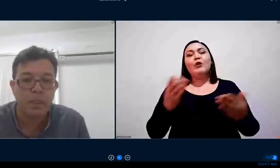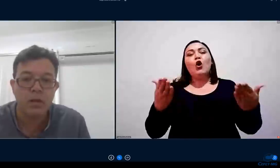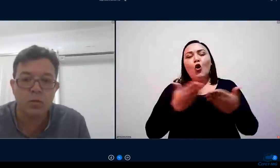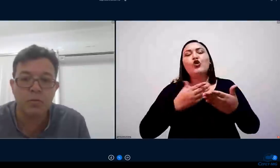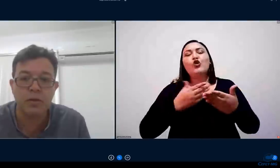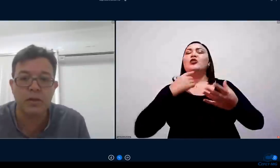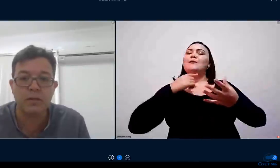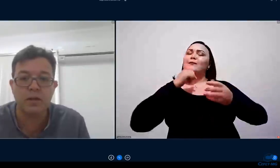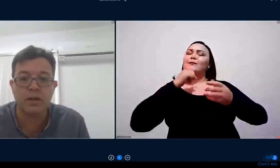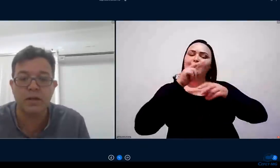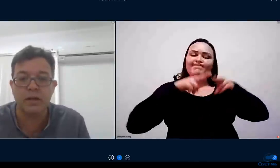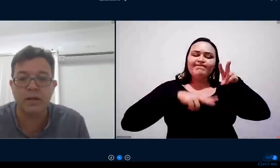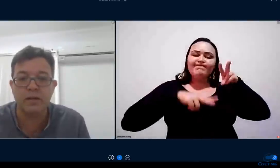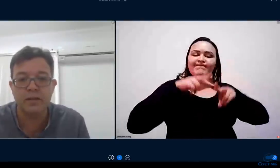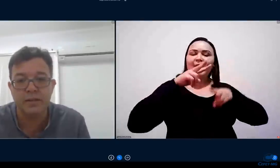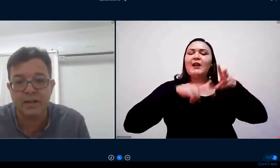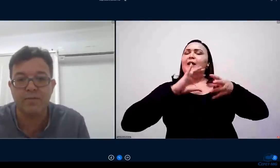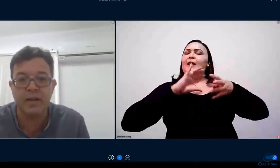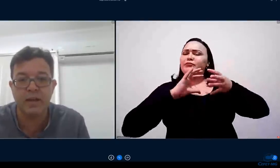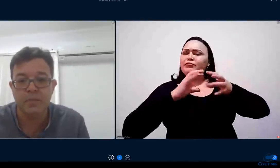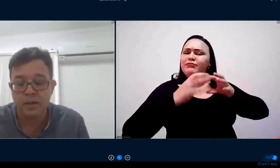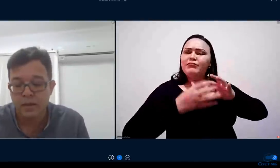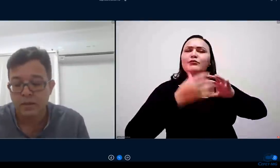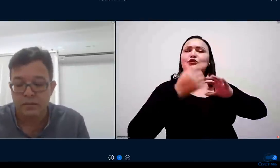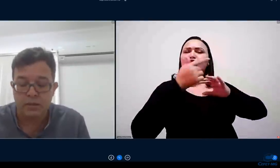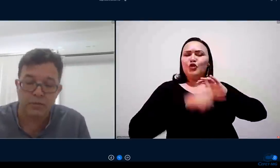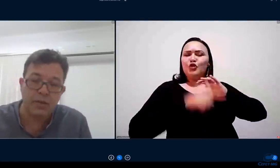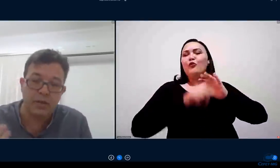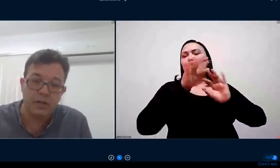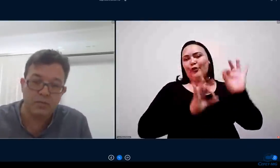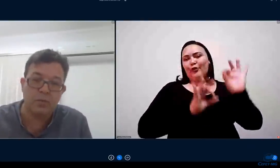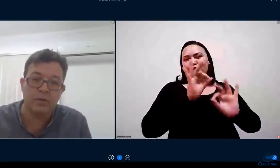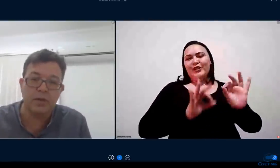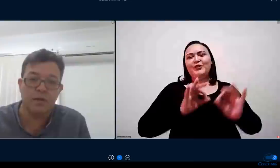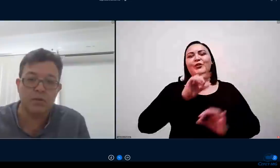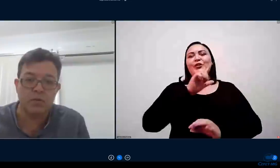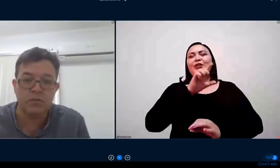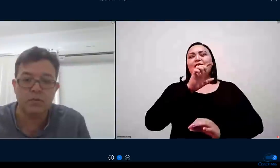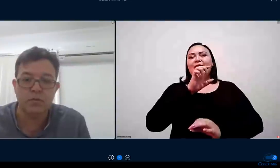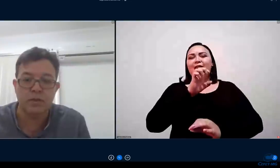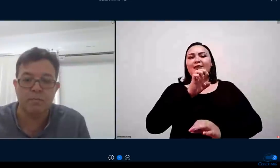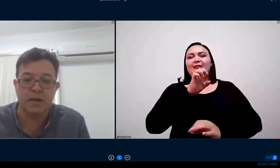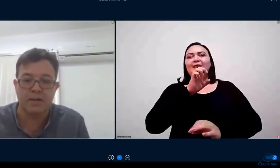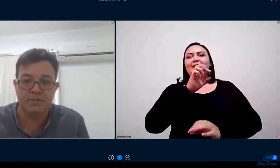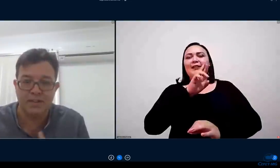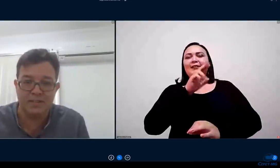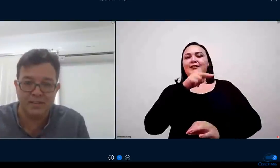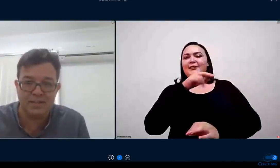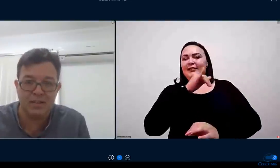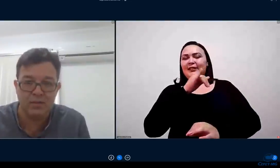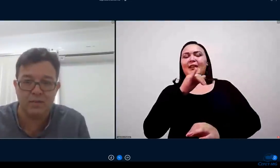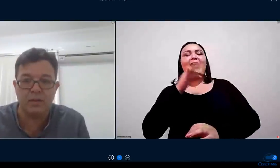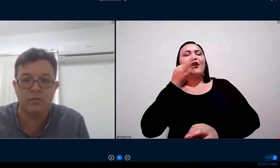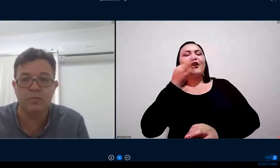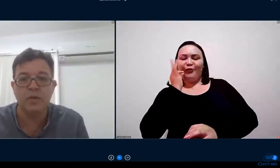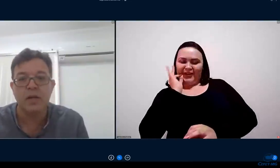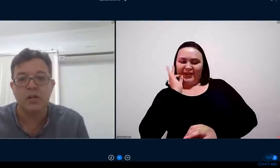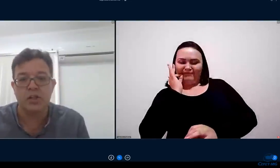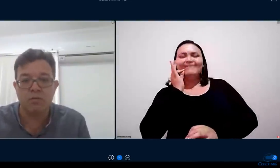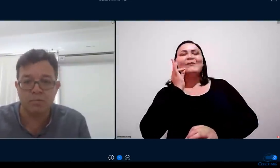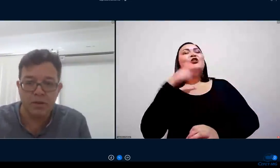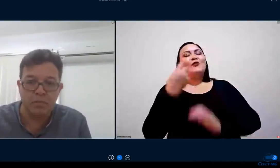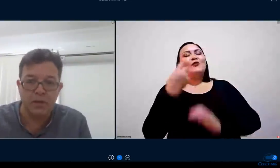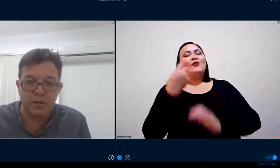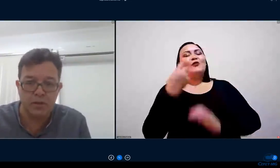do programa Learning Café estamos criando um programa novo para fazer essa revisão